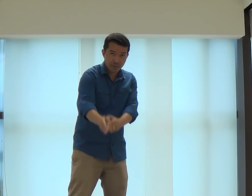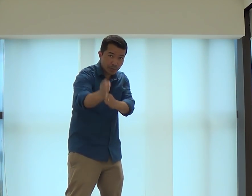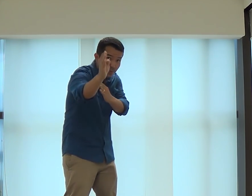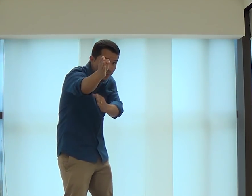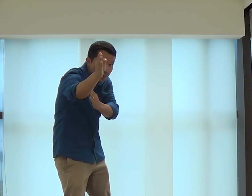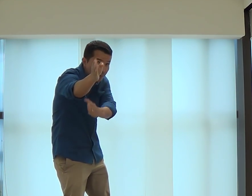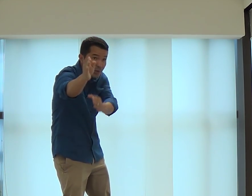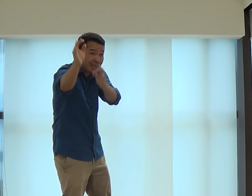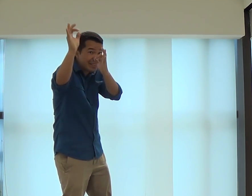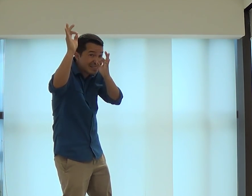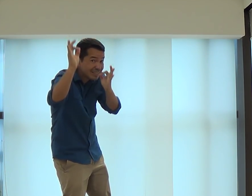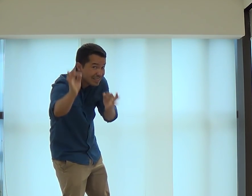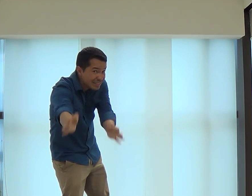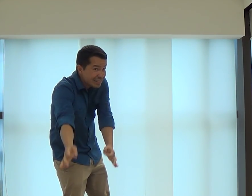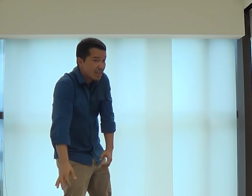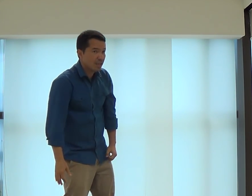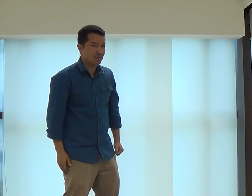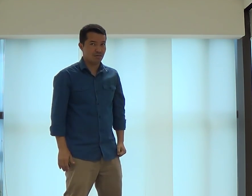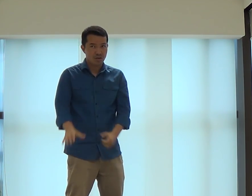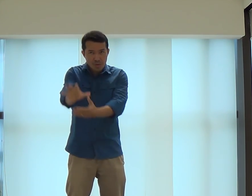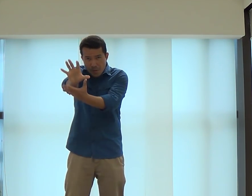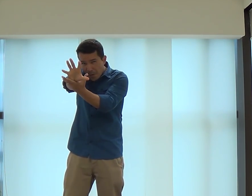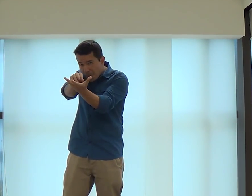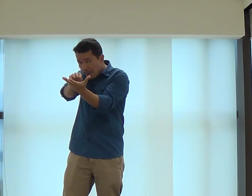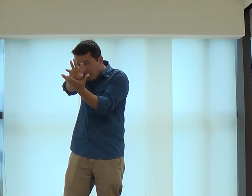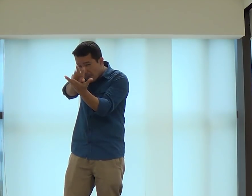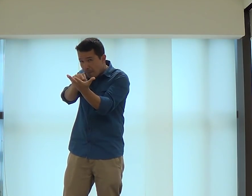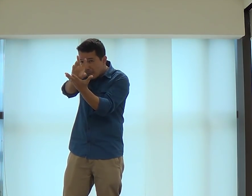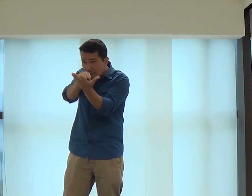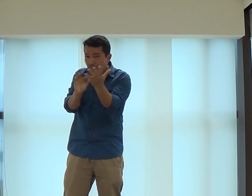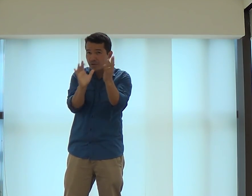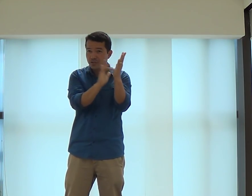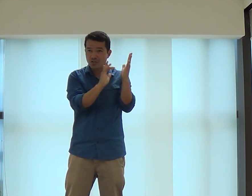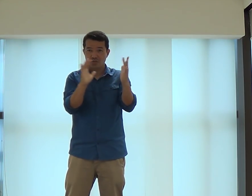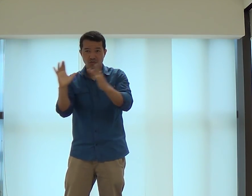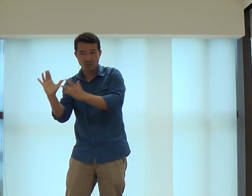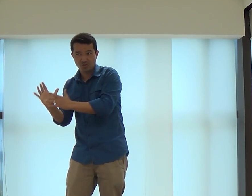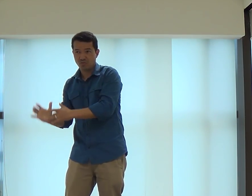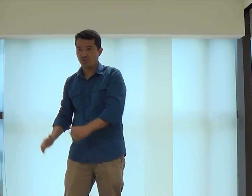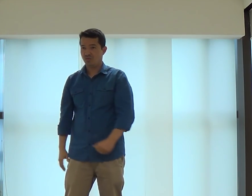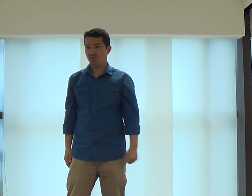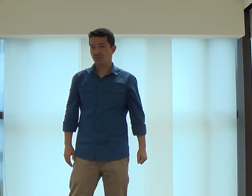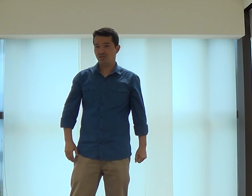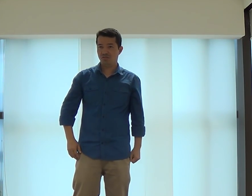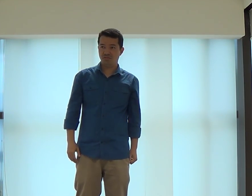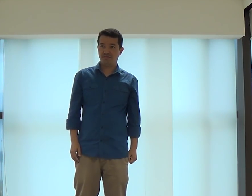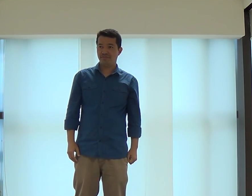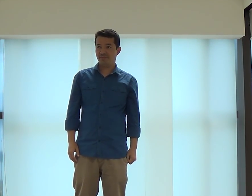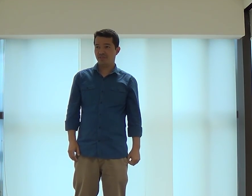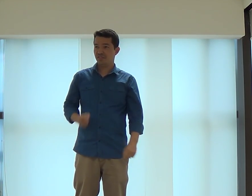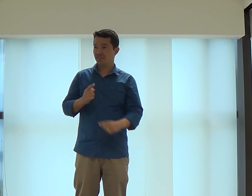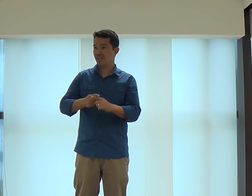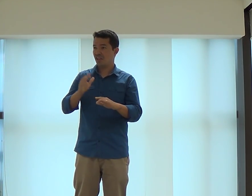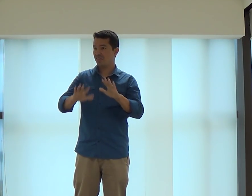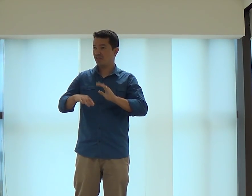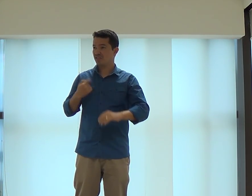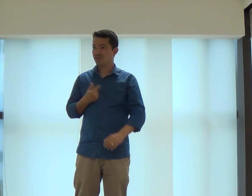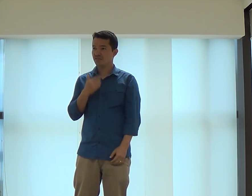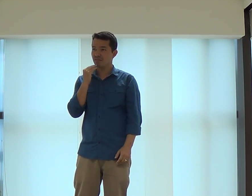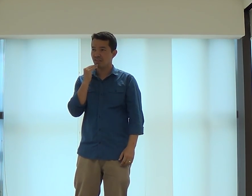coisas certas. De estar no caminho certo. De estar fazendo igual Jesus fez. Porque,